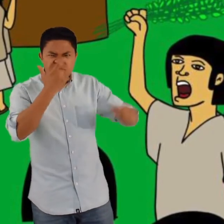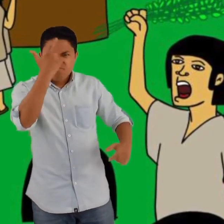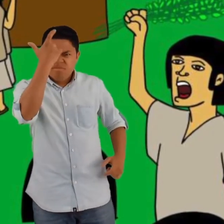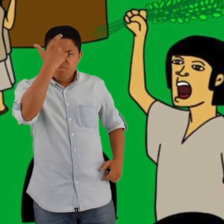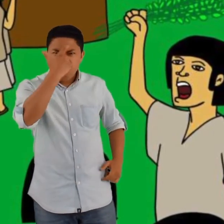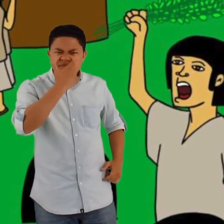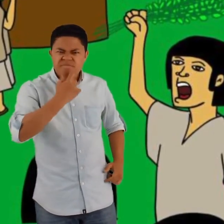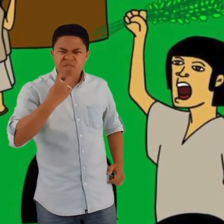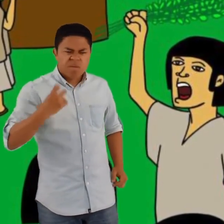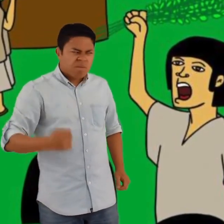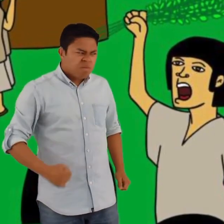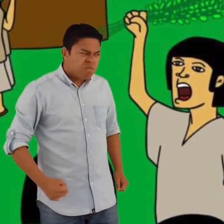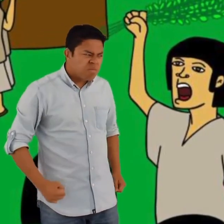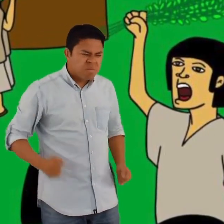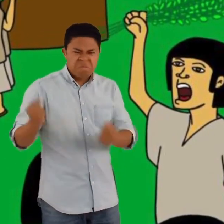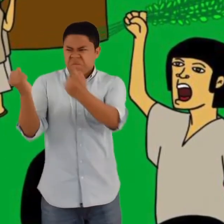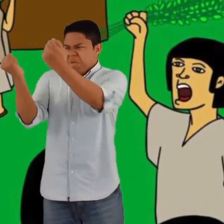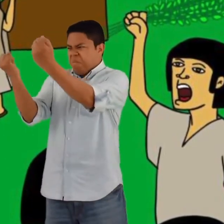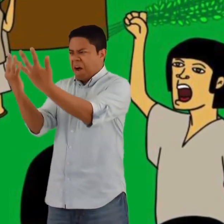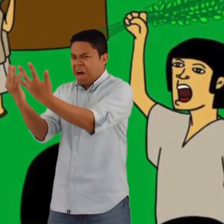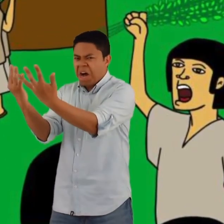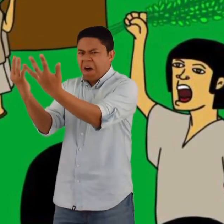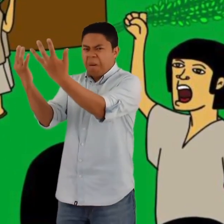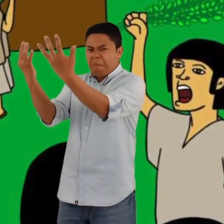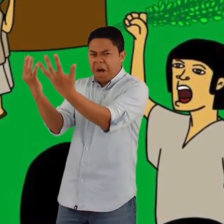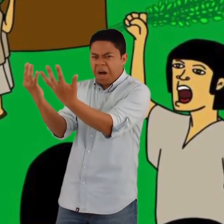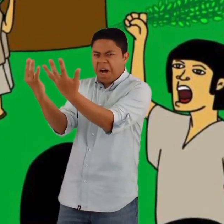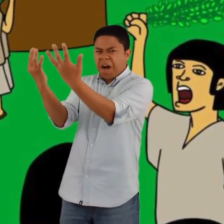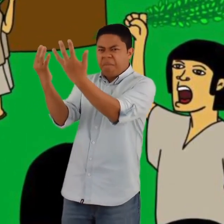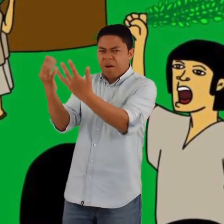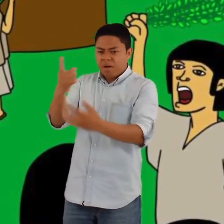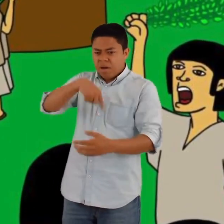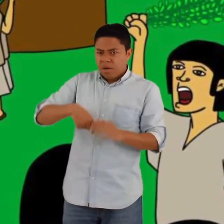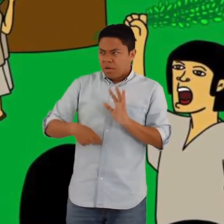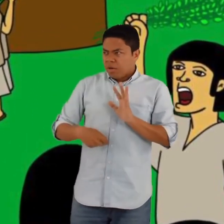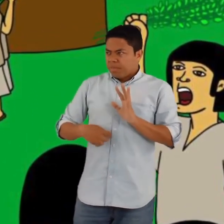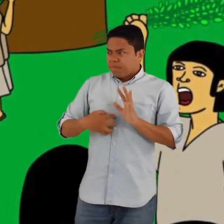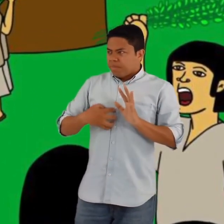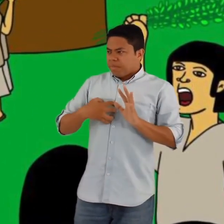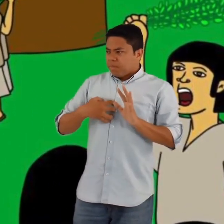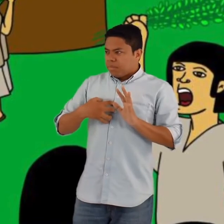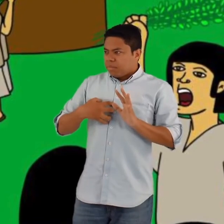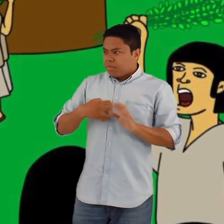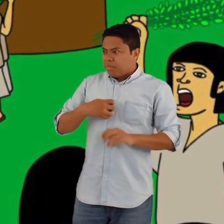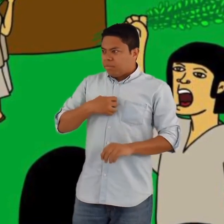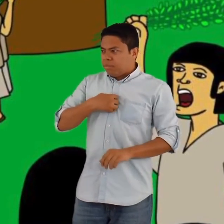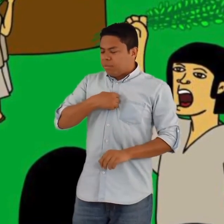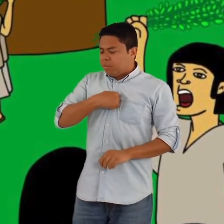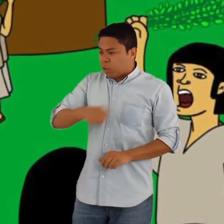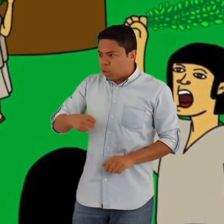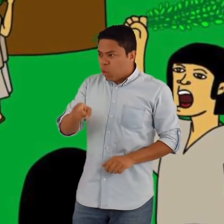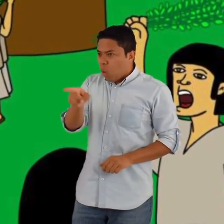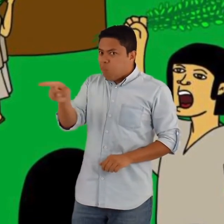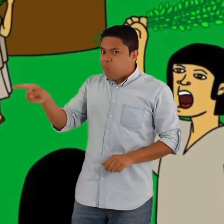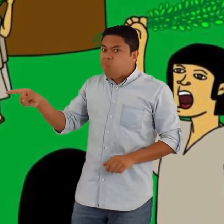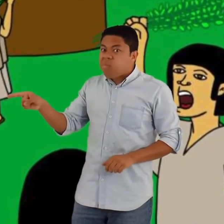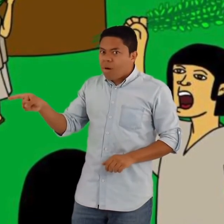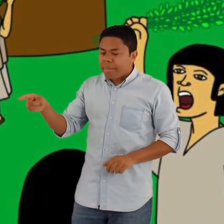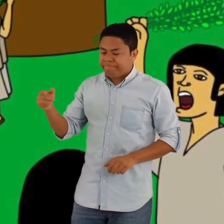El grupo siguió caminando hacia ellos. Sintieron mucho temor. Las personas del grupo tenían en sus manos